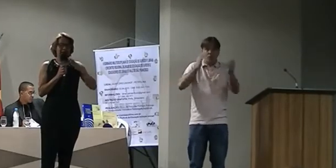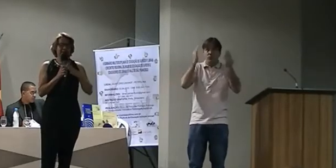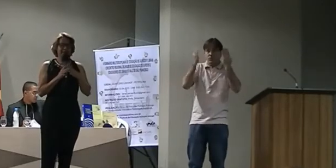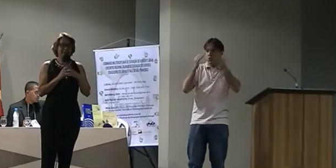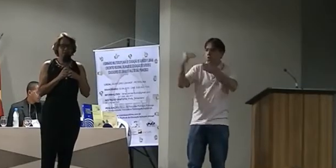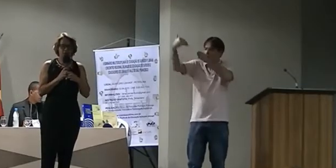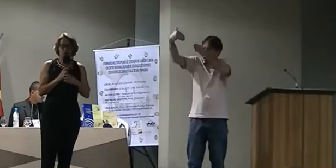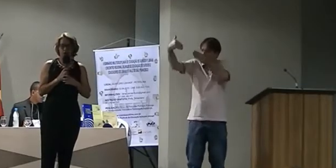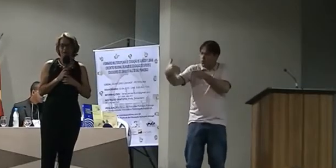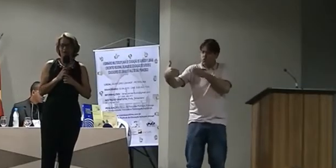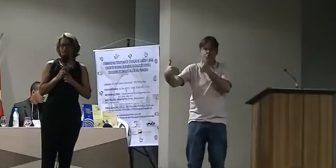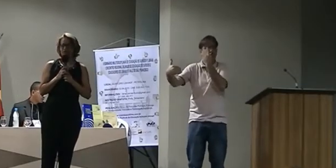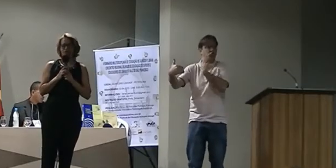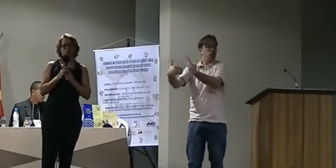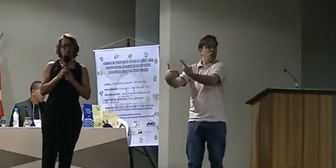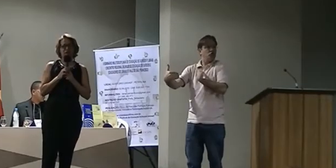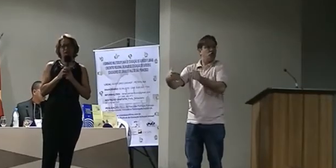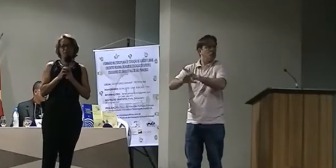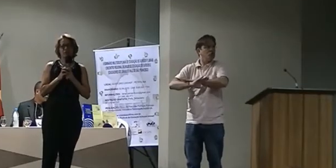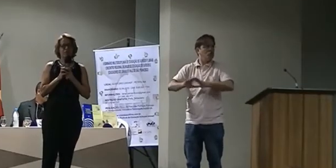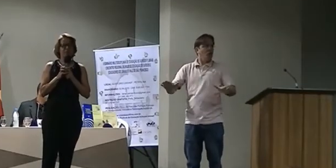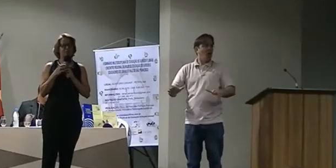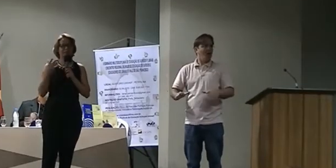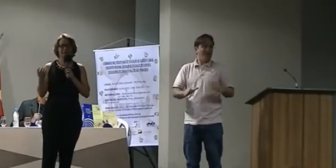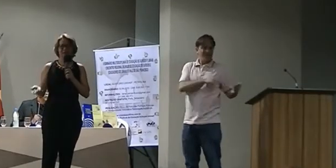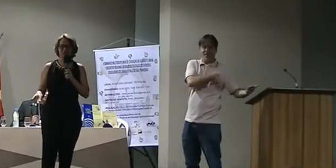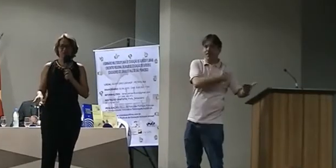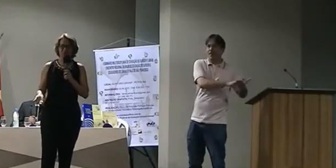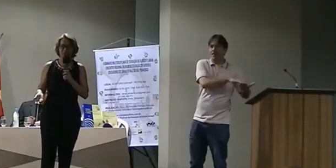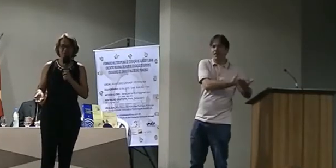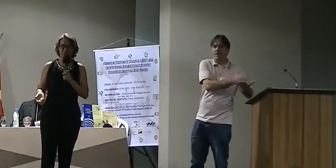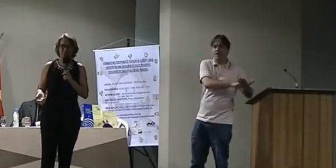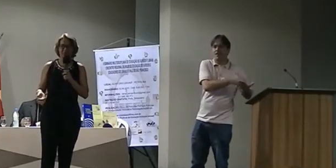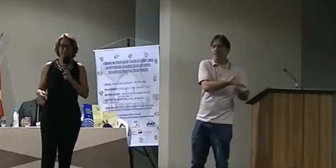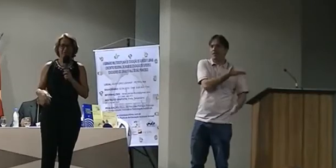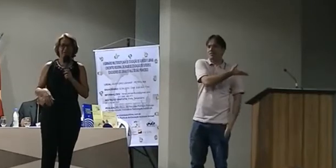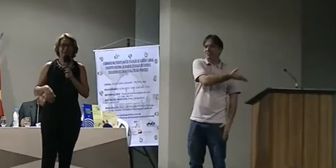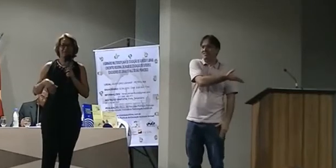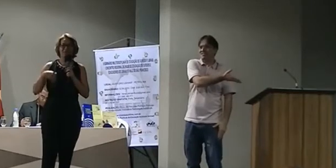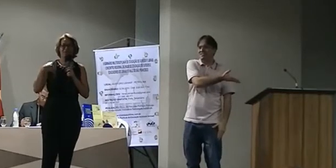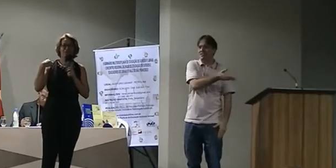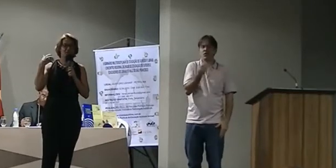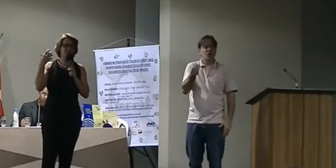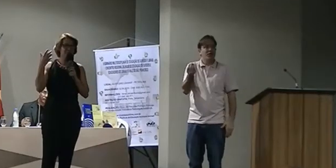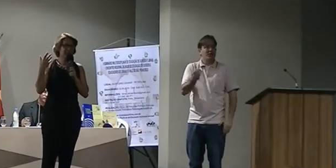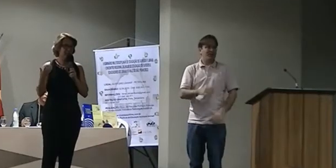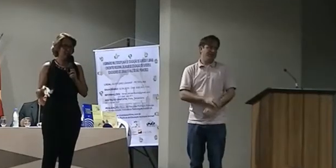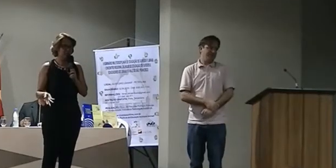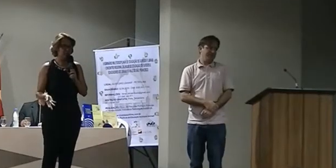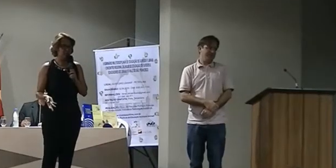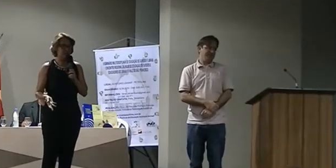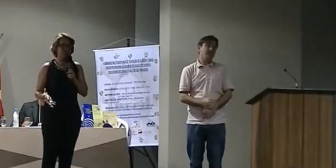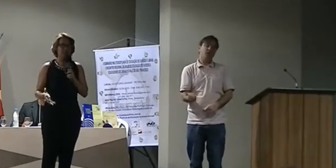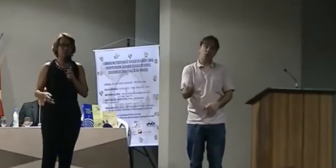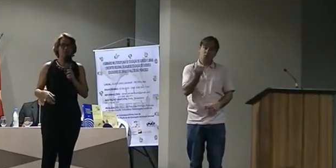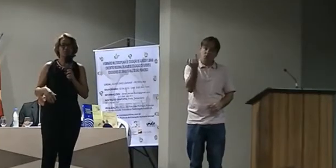Na escola, nós nos tornamos confidentes dos nossos alunos, nós nos tornamos amigos dos nossos alunos.